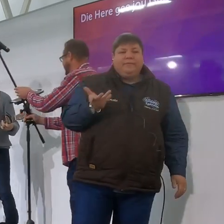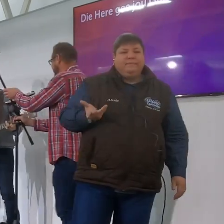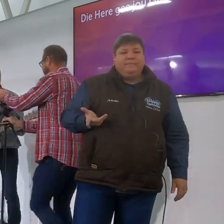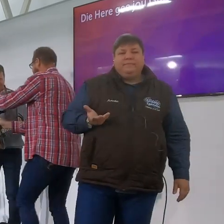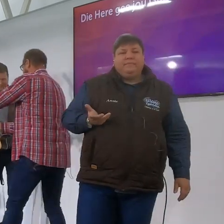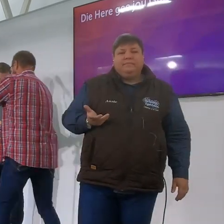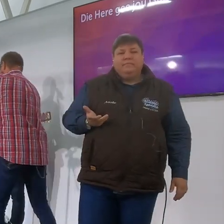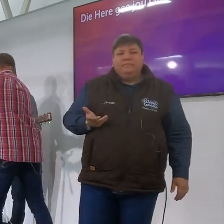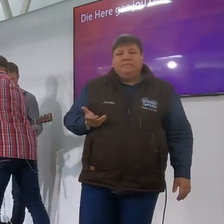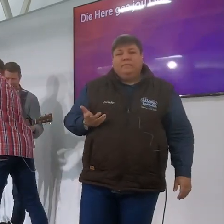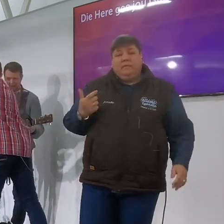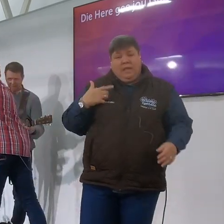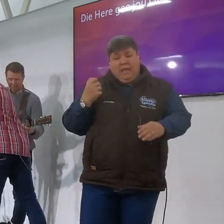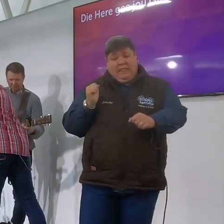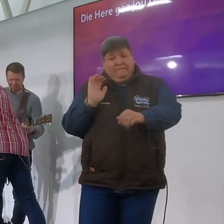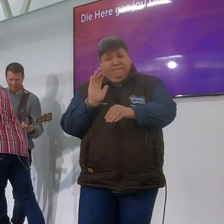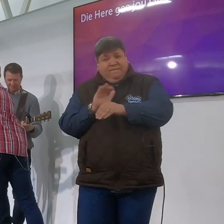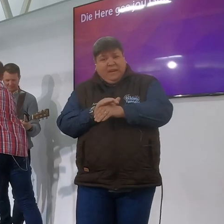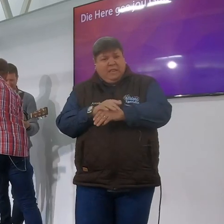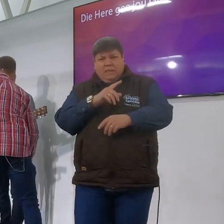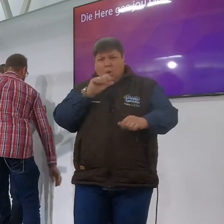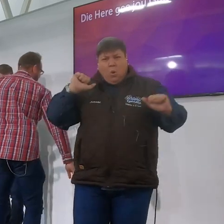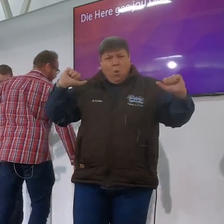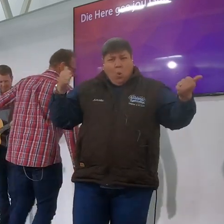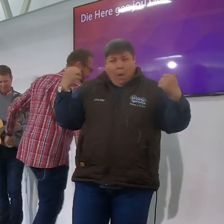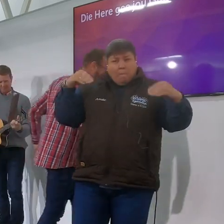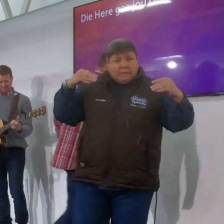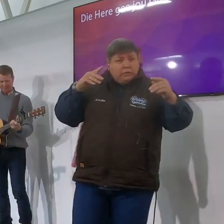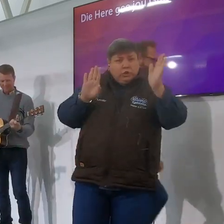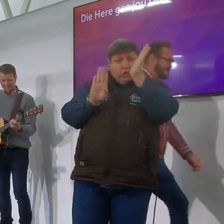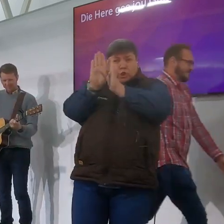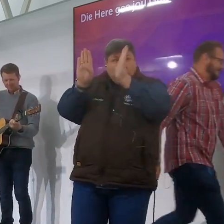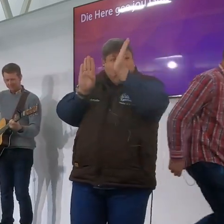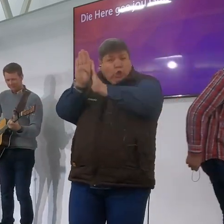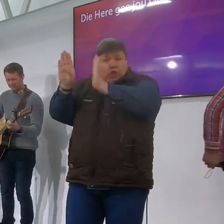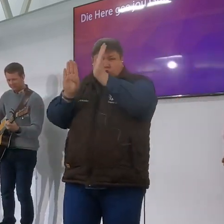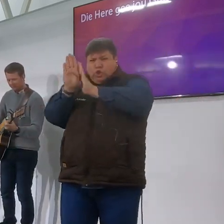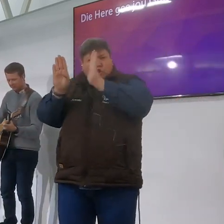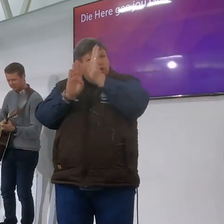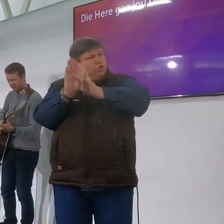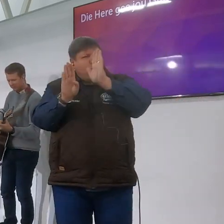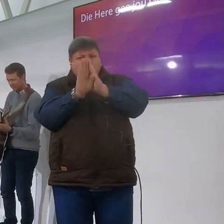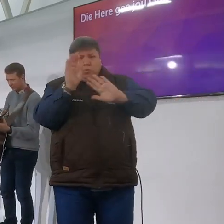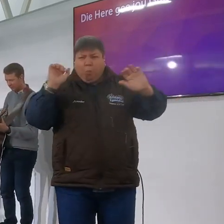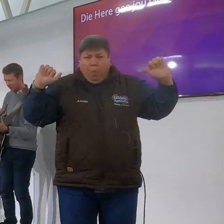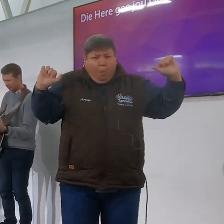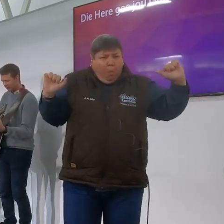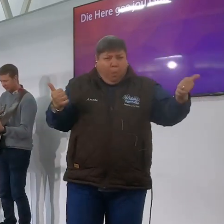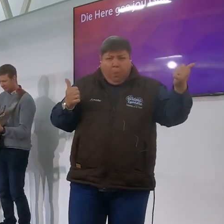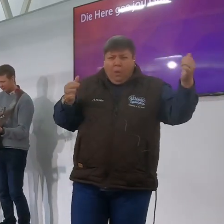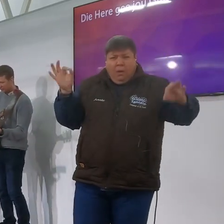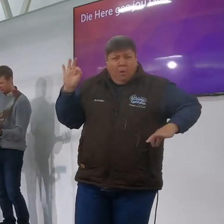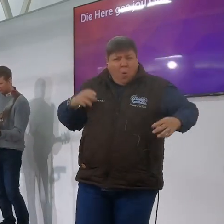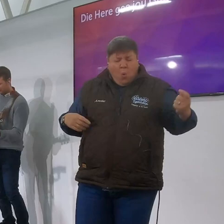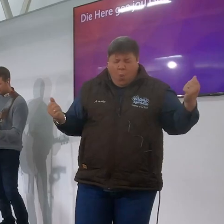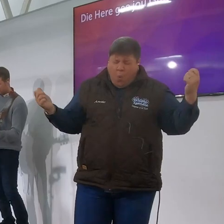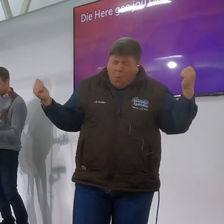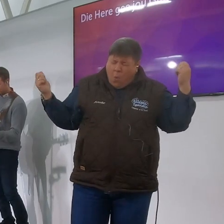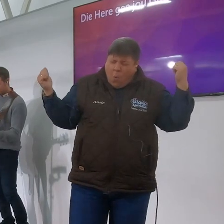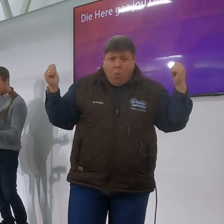ek het ek het ek het vriend en hy het baie sukses in sy leven behaal baie sukses baie sukses en en een dag